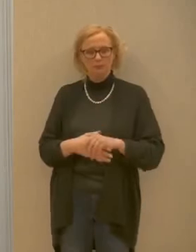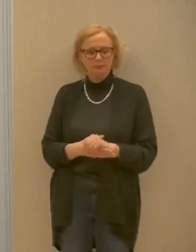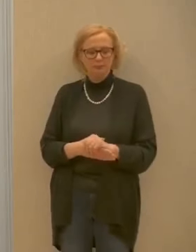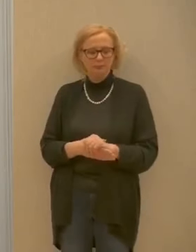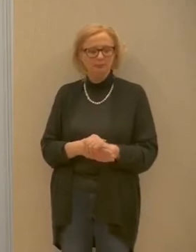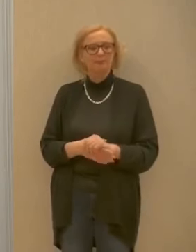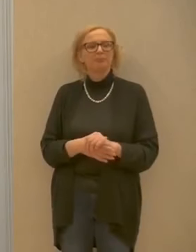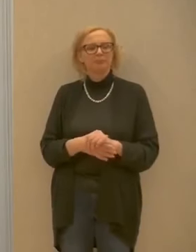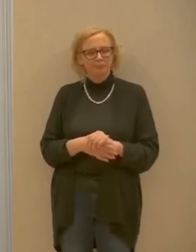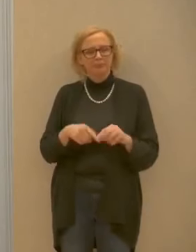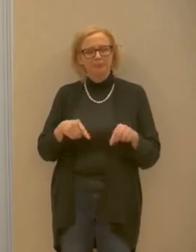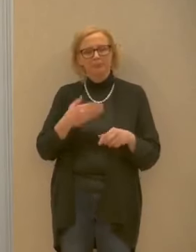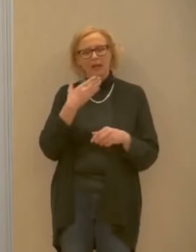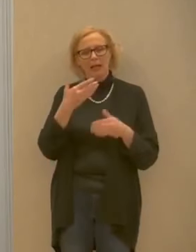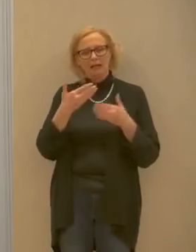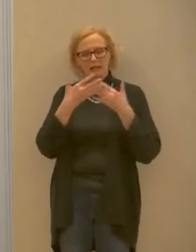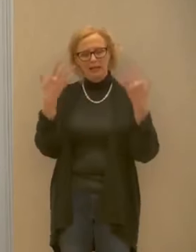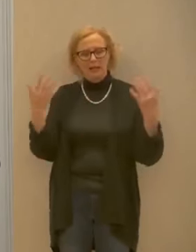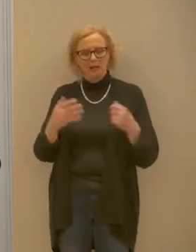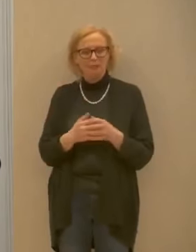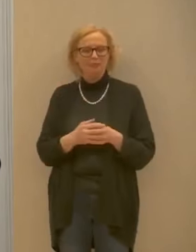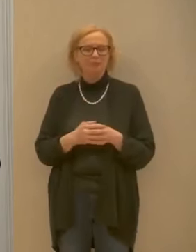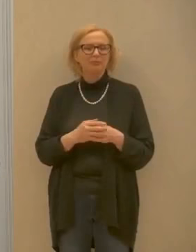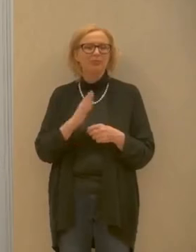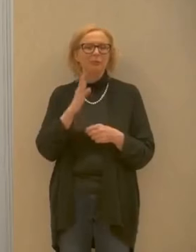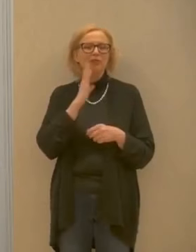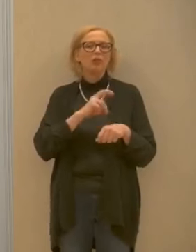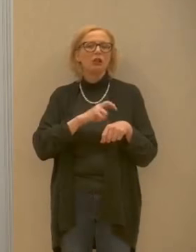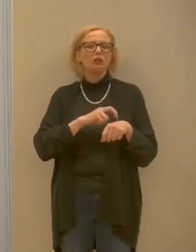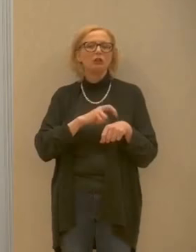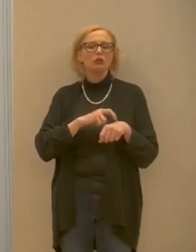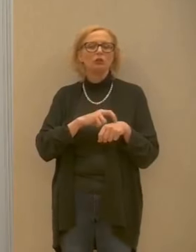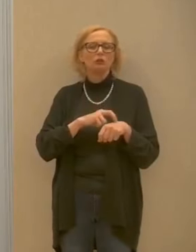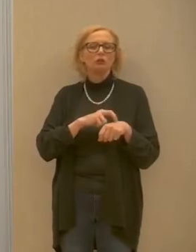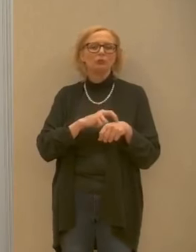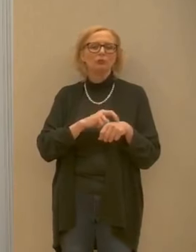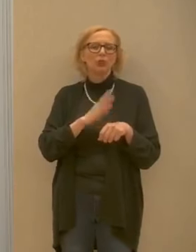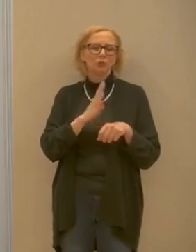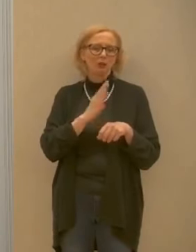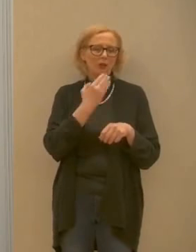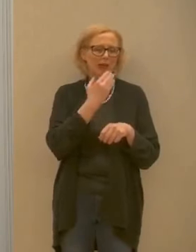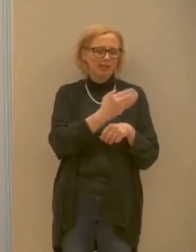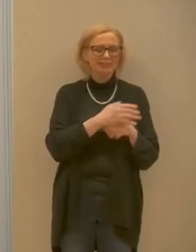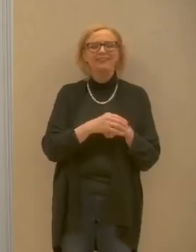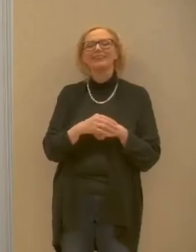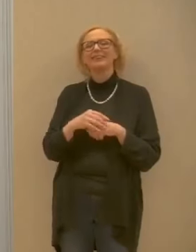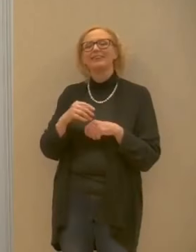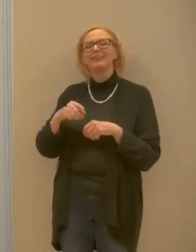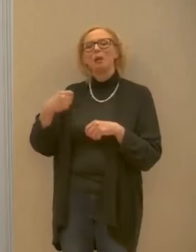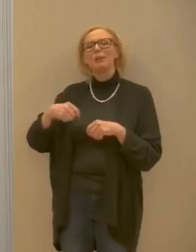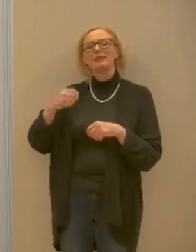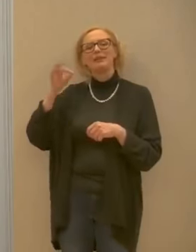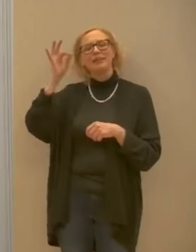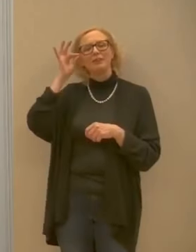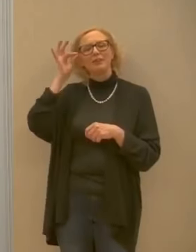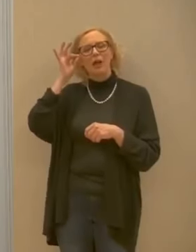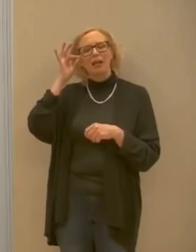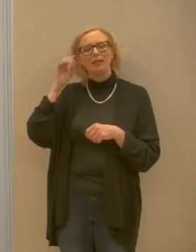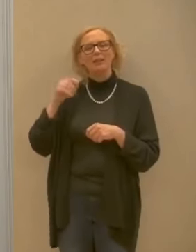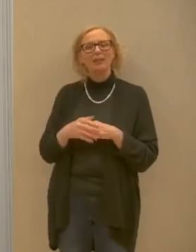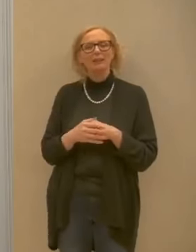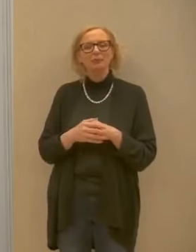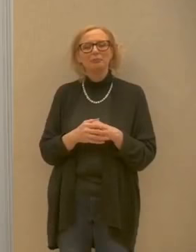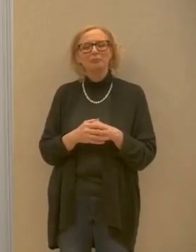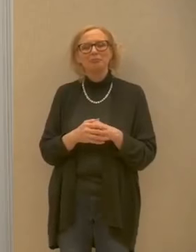coinvolgere grazie dottor Bordon il presidente Fugatti cambiando un attimino il